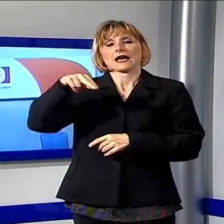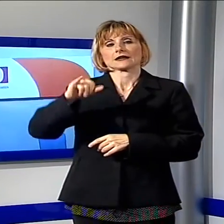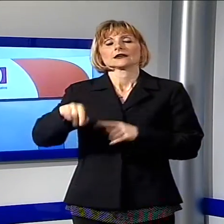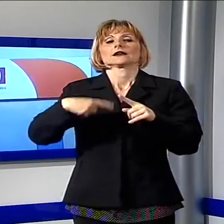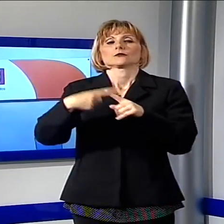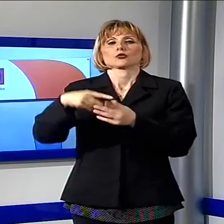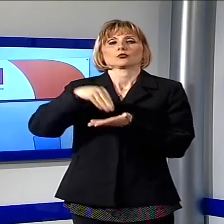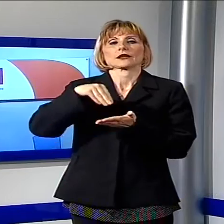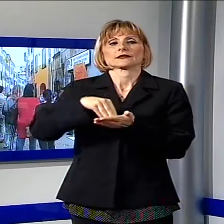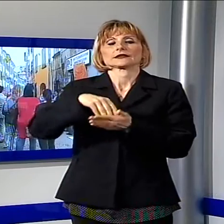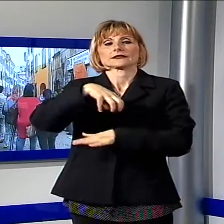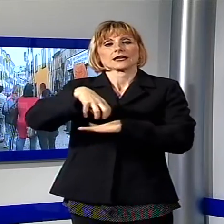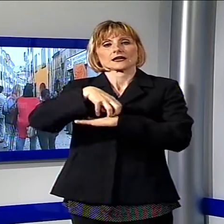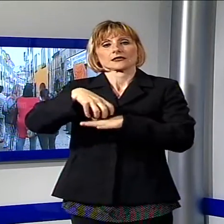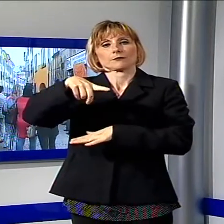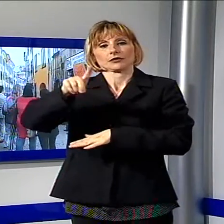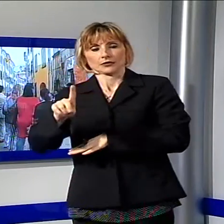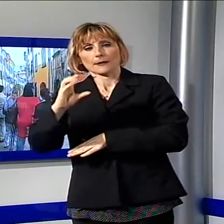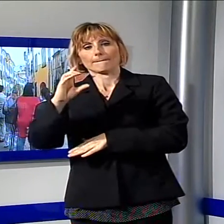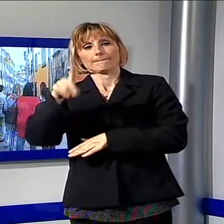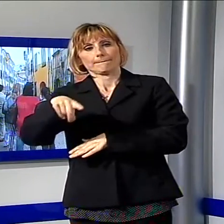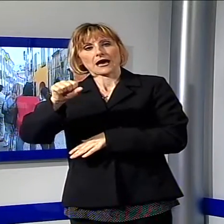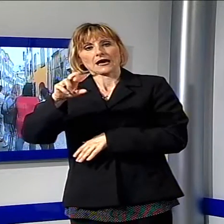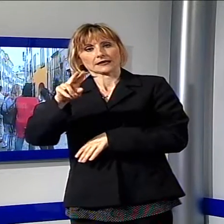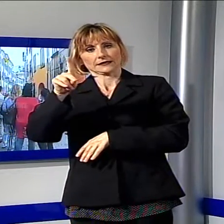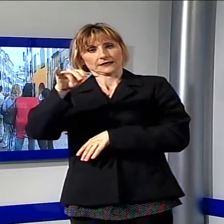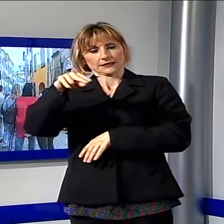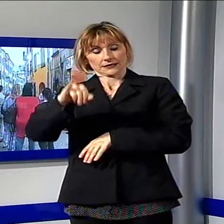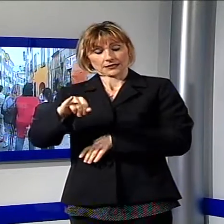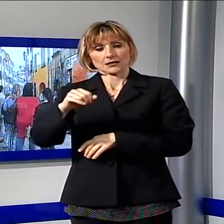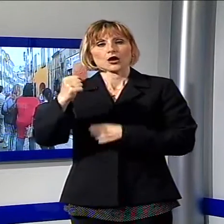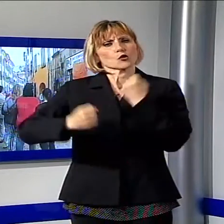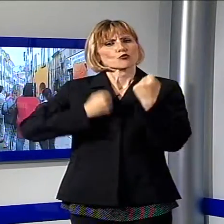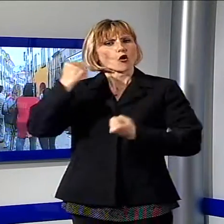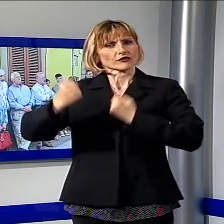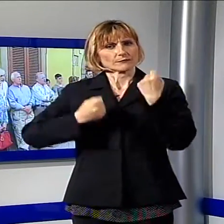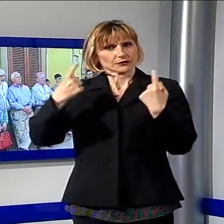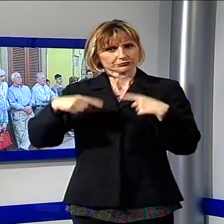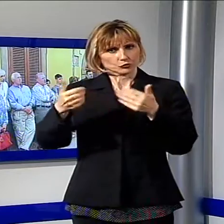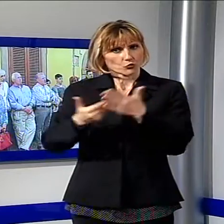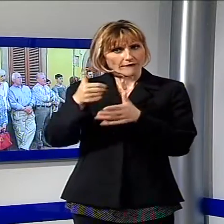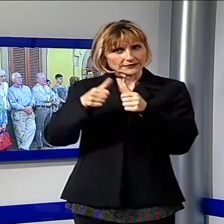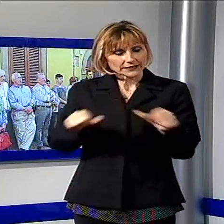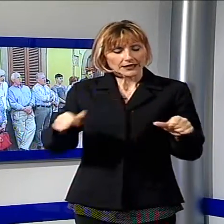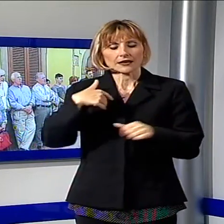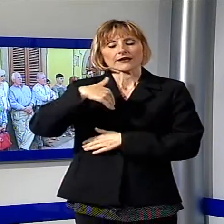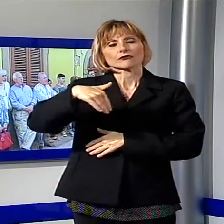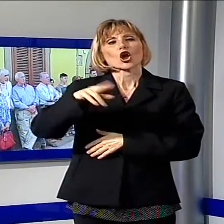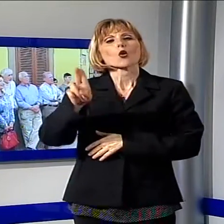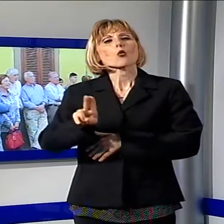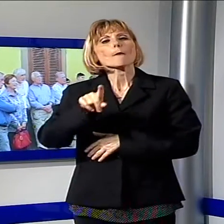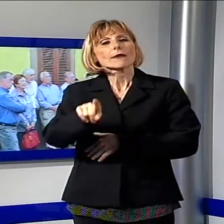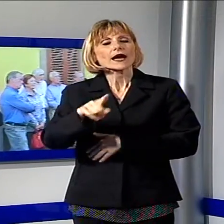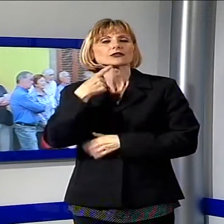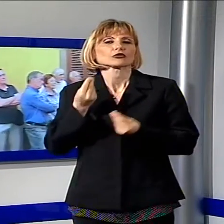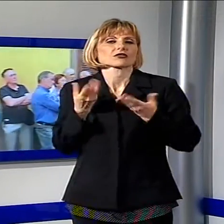PD Nicola Pardini. Il rinnovamento della sede nasce dalla volontà di rivitalizzare la parte di via Umberto, dove recentemente hanno chiuso